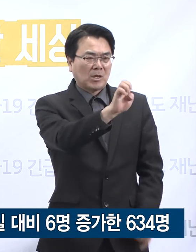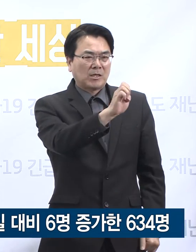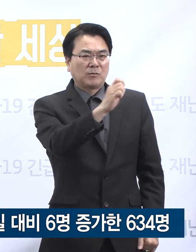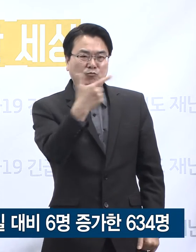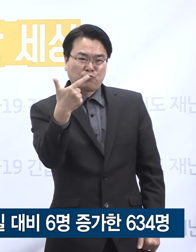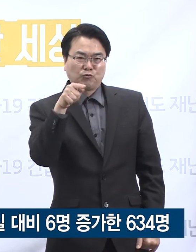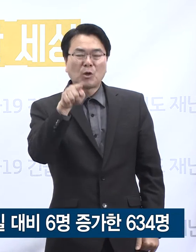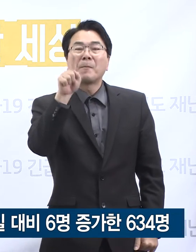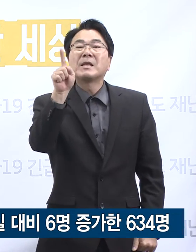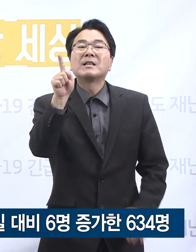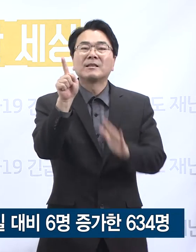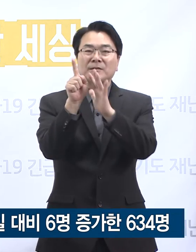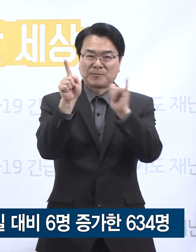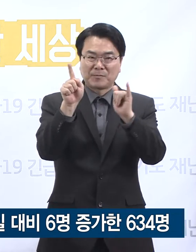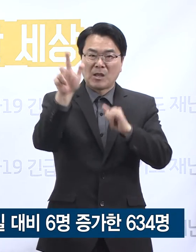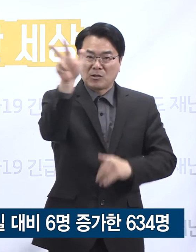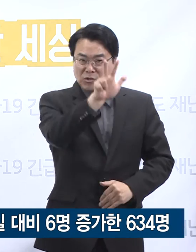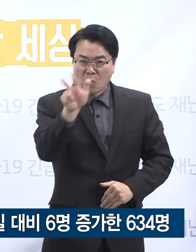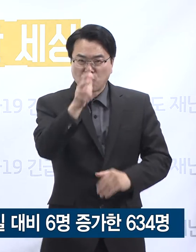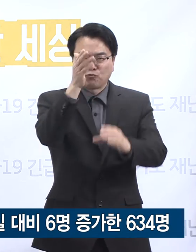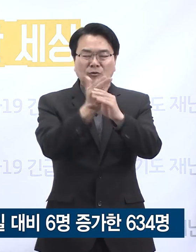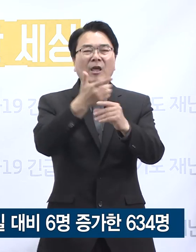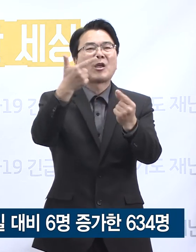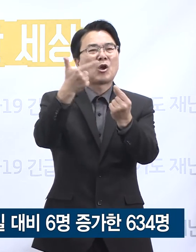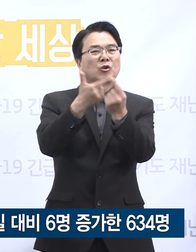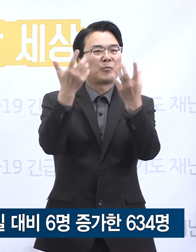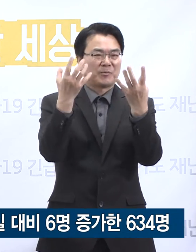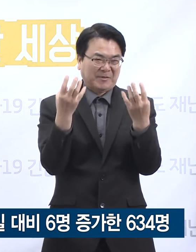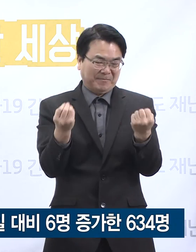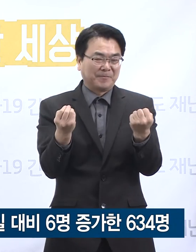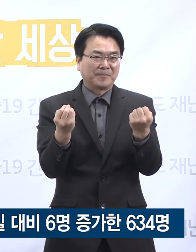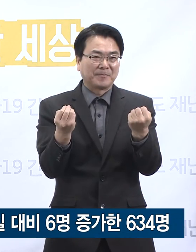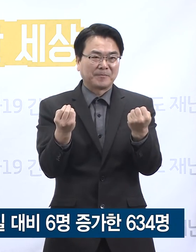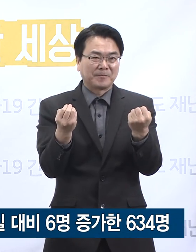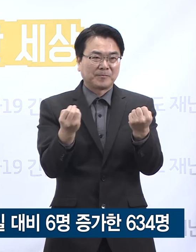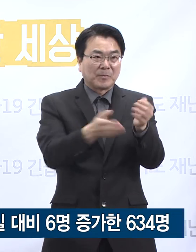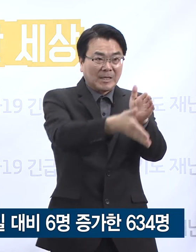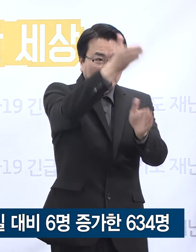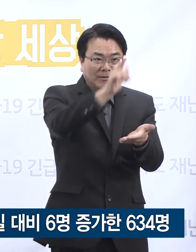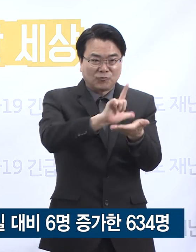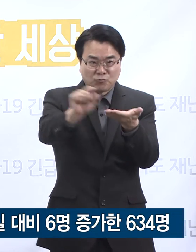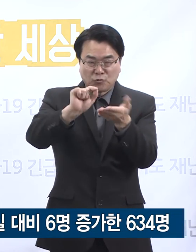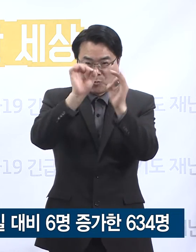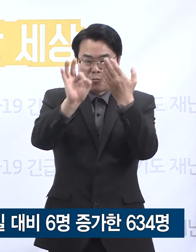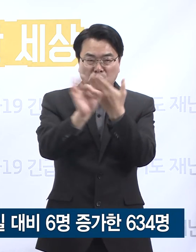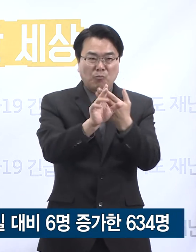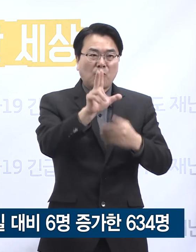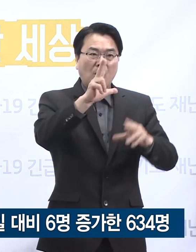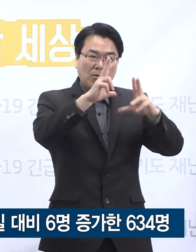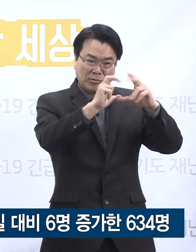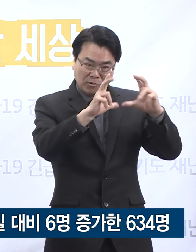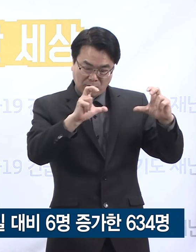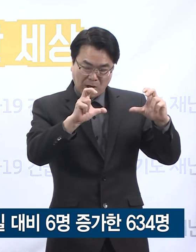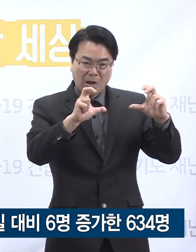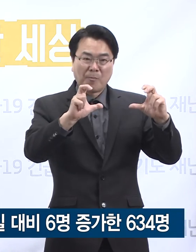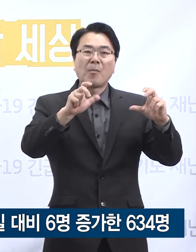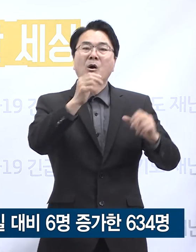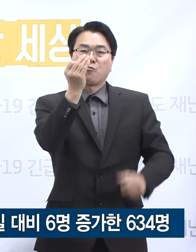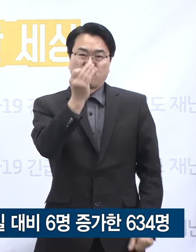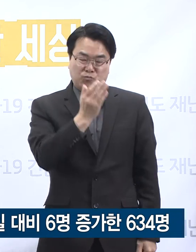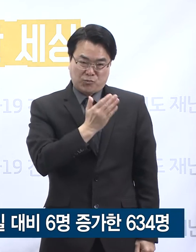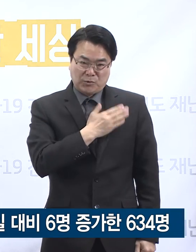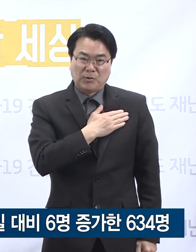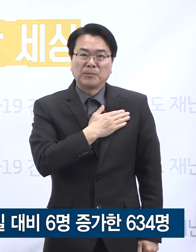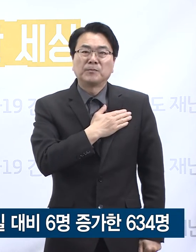전국 17개 시도 중 여섯 번째입니다. 시군별로 보면 성남시 124명, 부천시